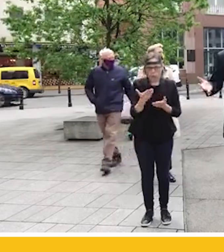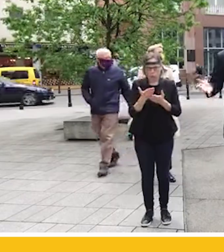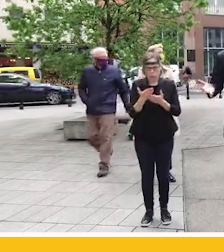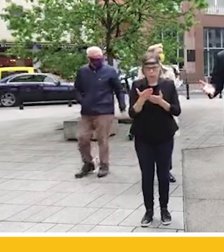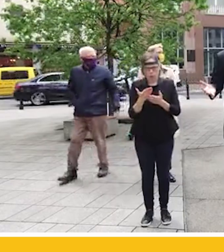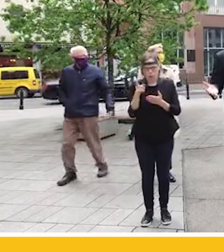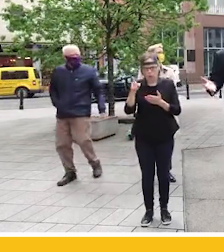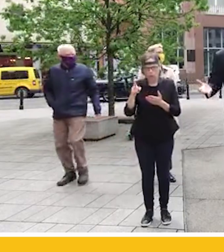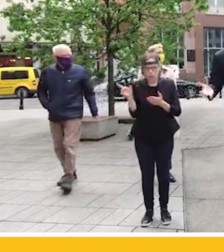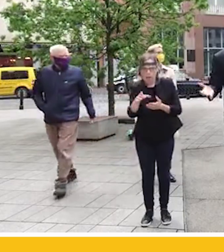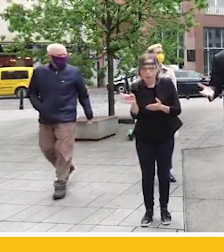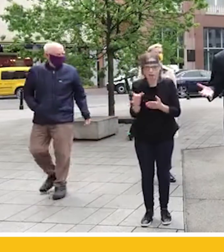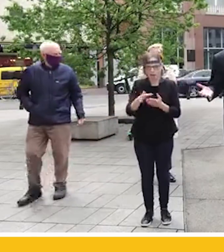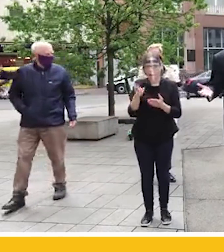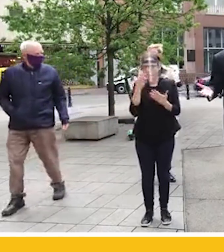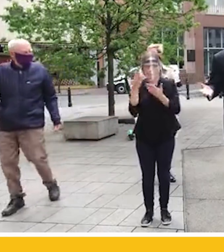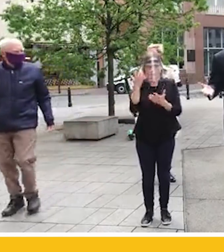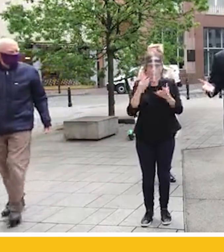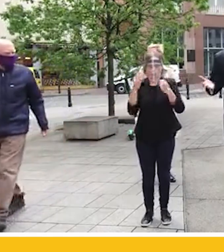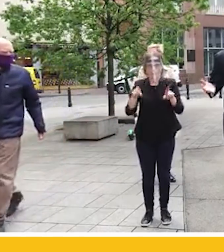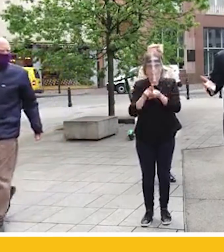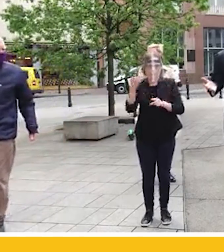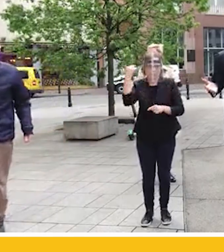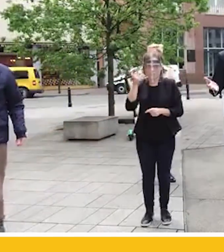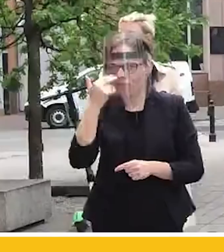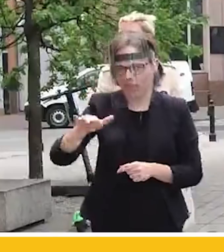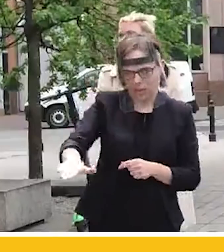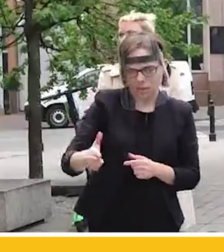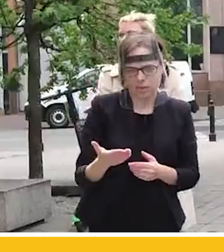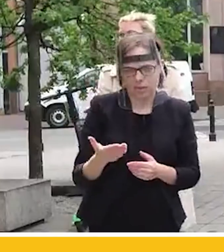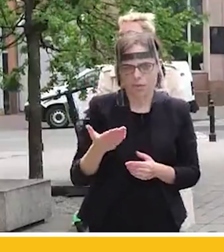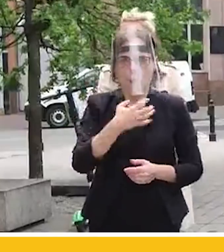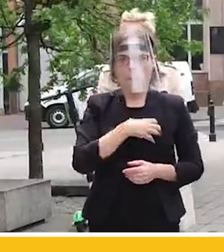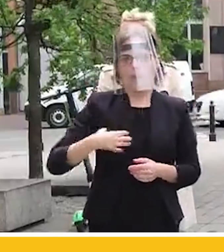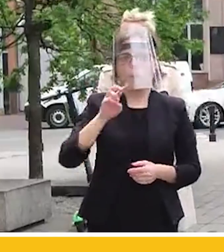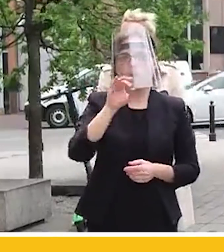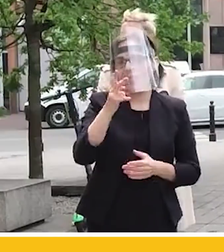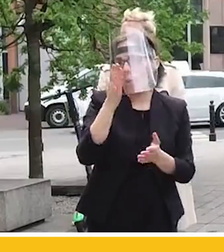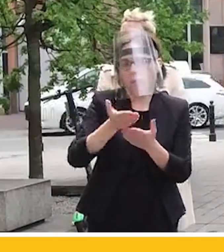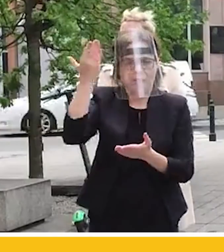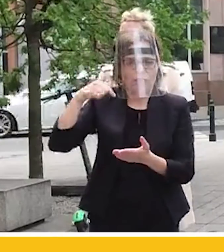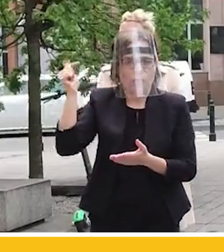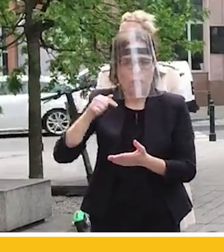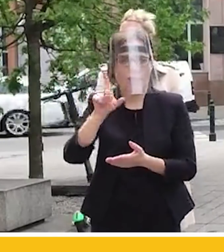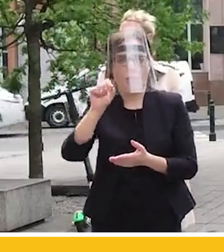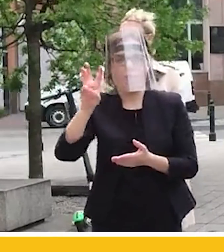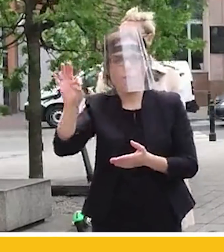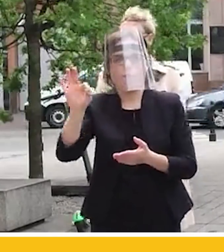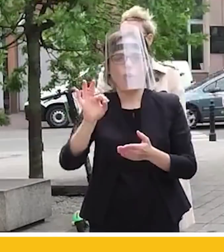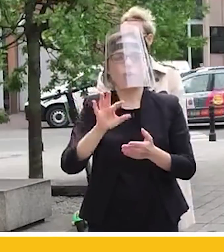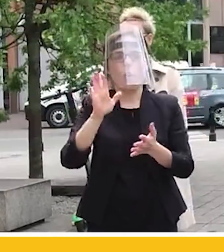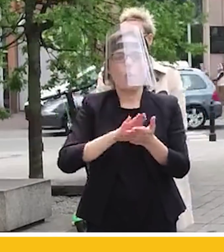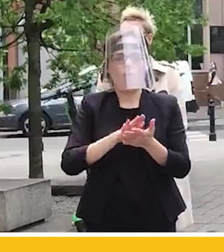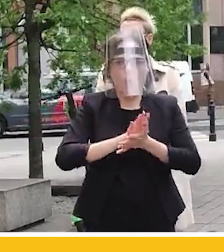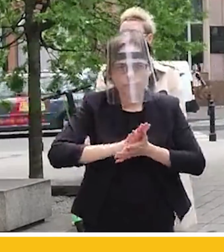podwórkowe, jakichś chłopców, którzy się bawią. Przecież oczywiste jest to, że Marszałek Witek już dawno powinna tę uchwałę opublikować, rozpisać wybory,